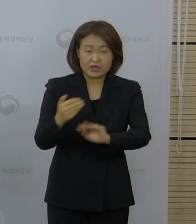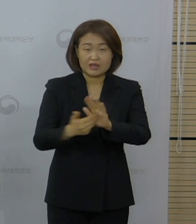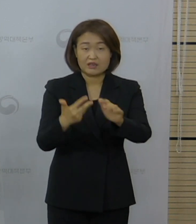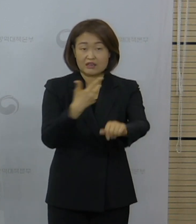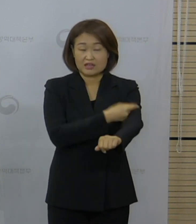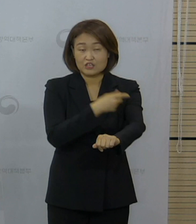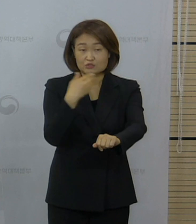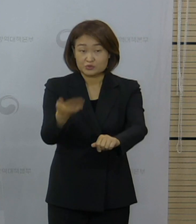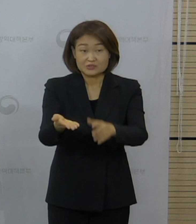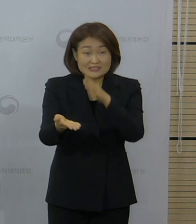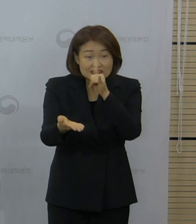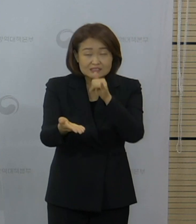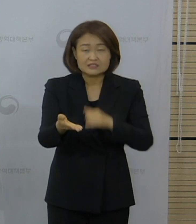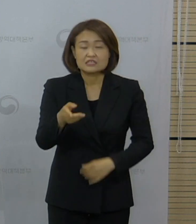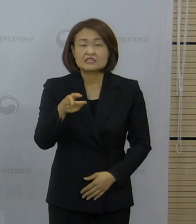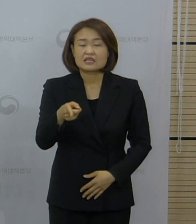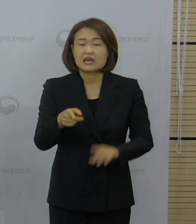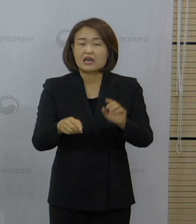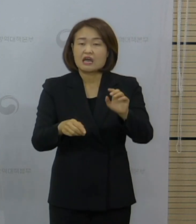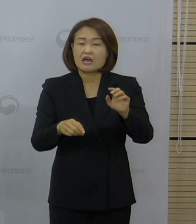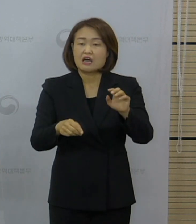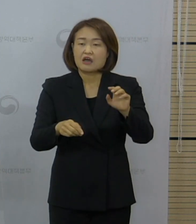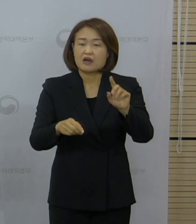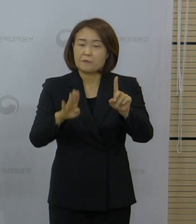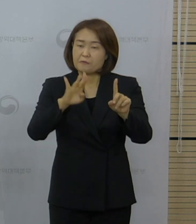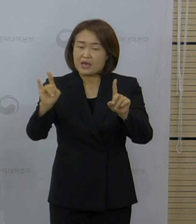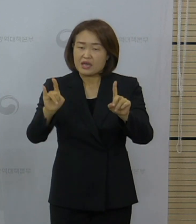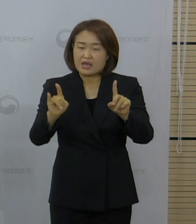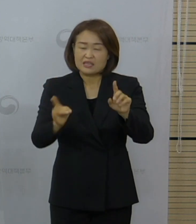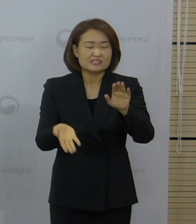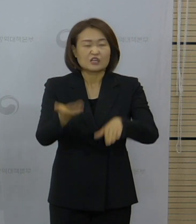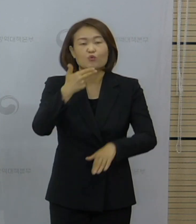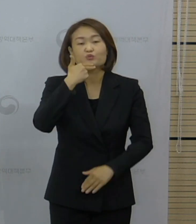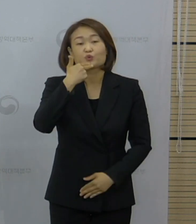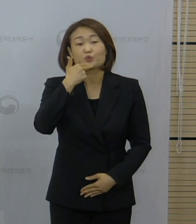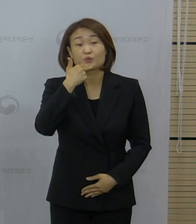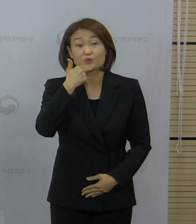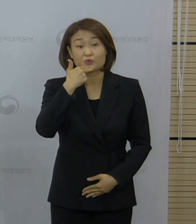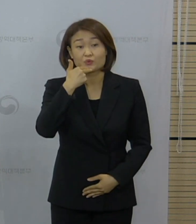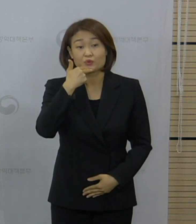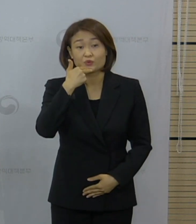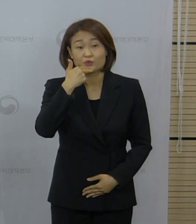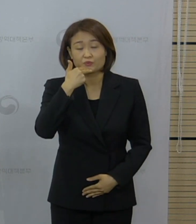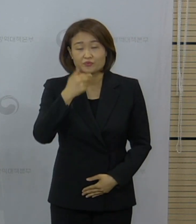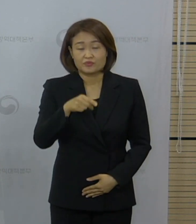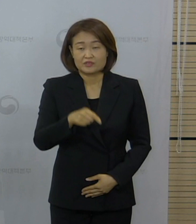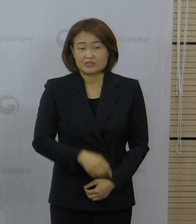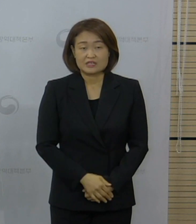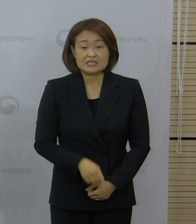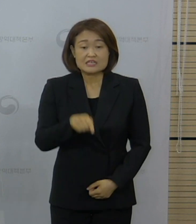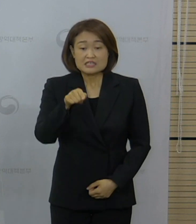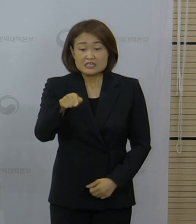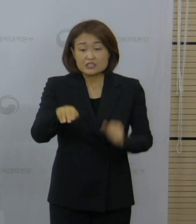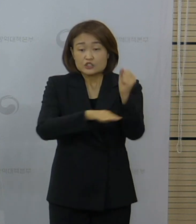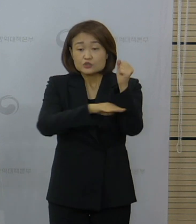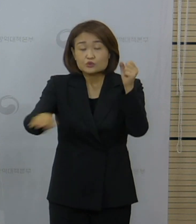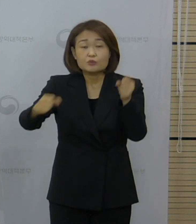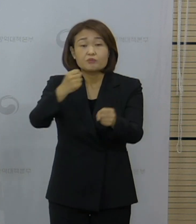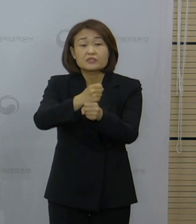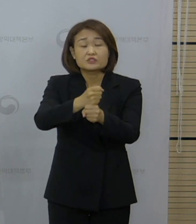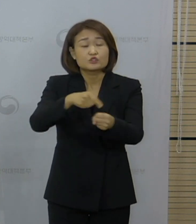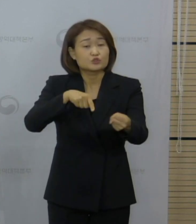이익이 1.0배, 1배를 넘지 않아서인지 접종 대상에 포함되고 안 되고를 나누는 기준이 접종